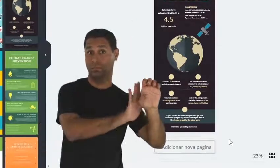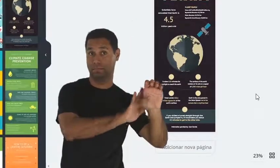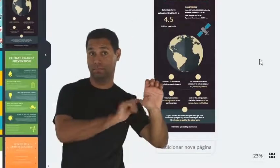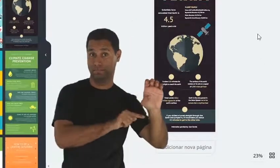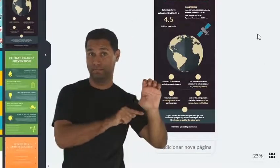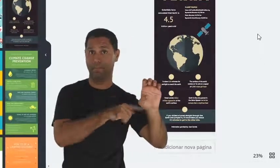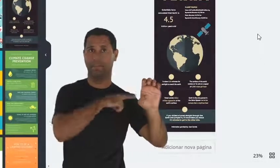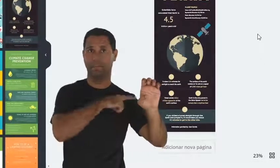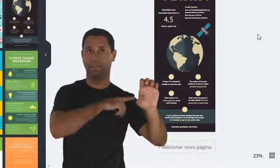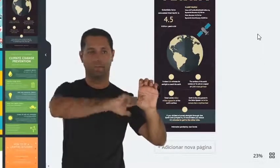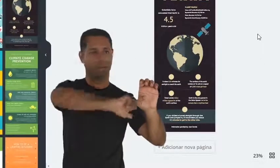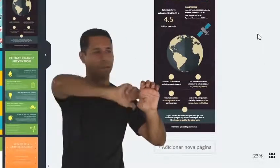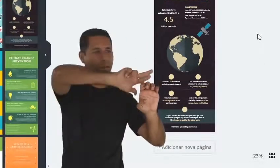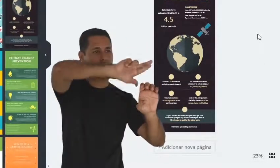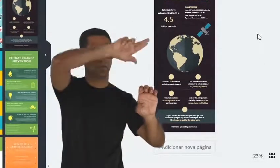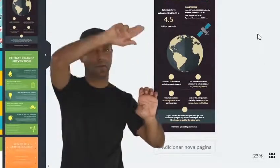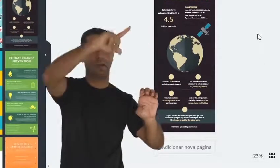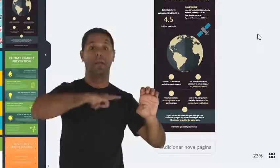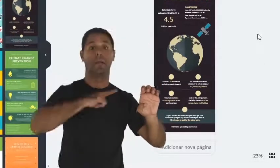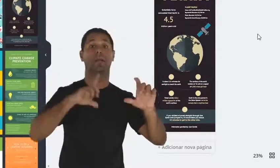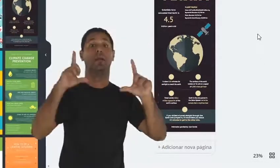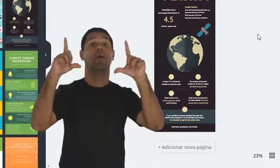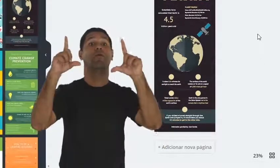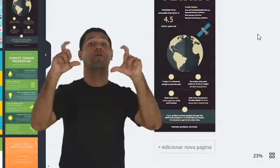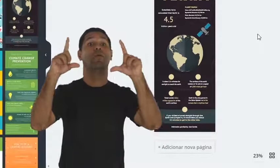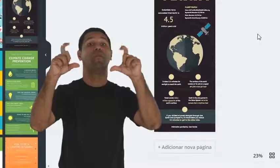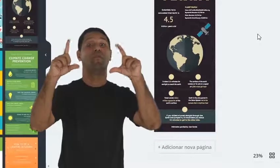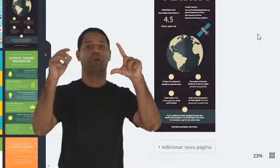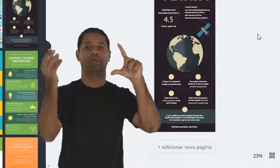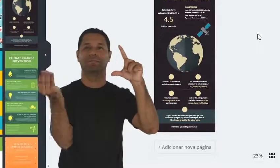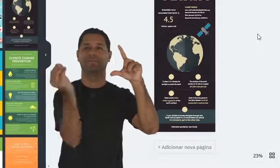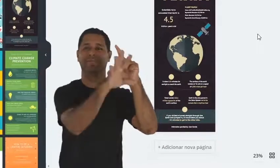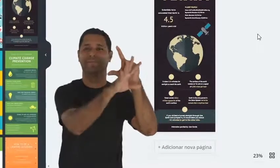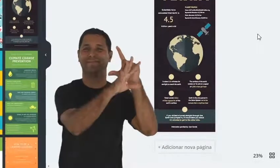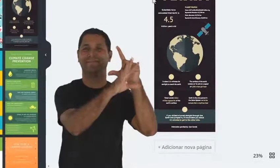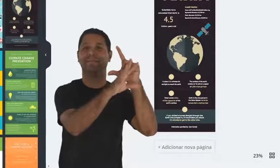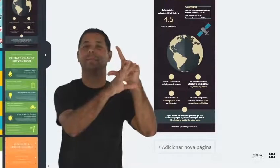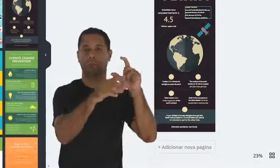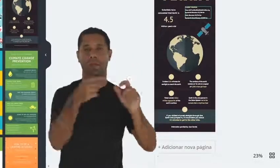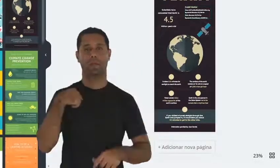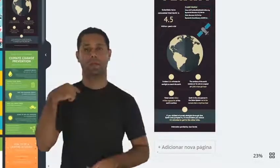esquerda, existe a opção de incluir fotos.